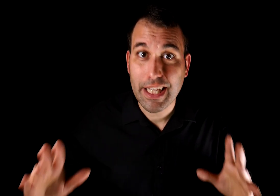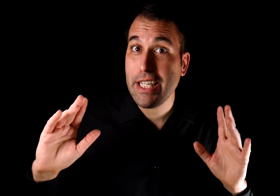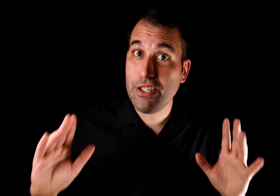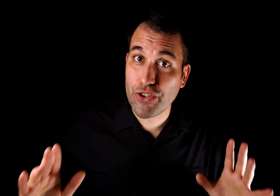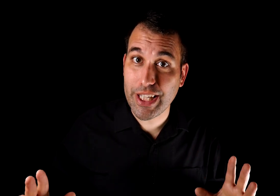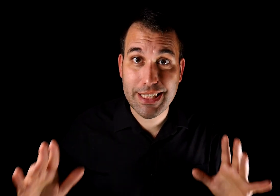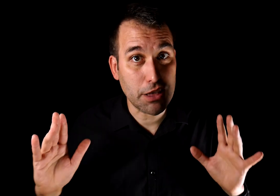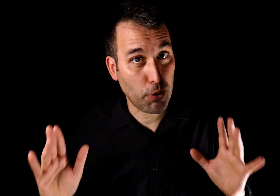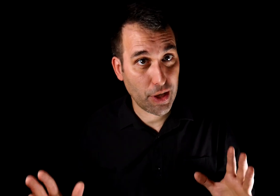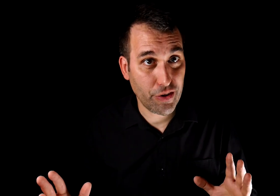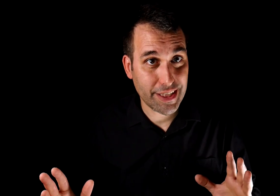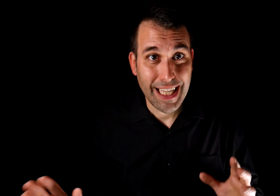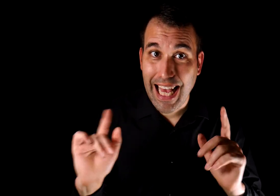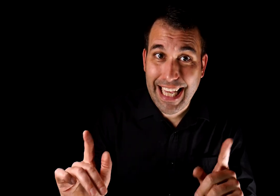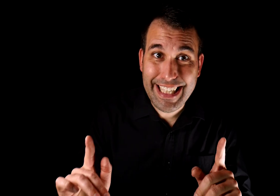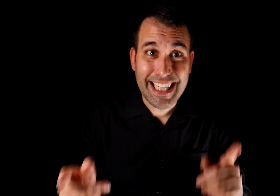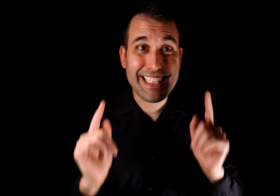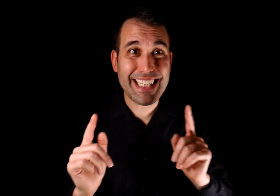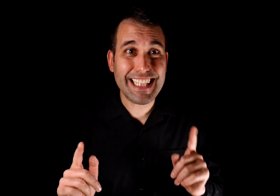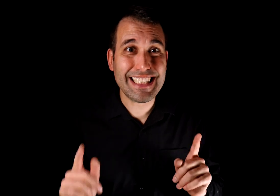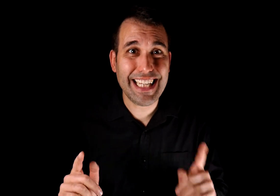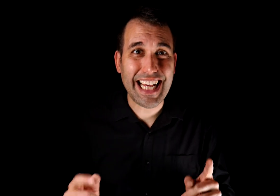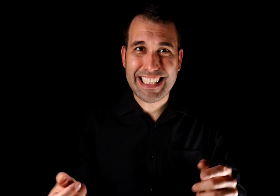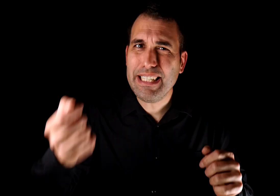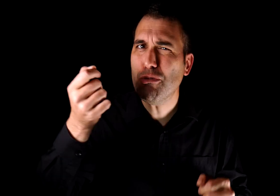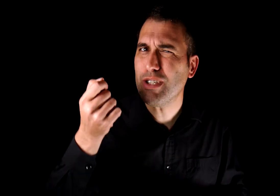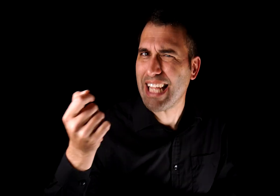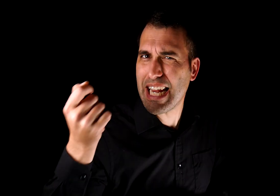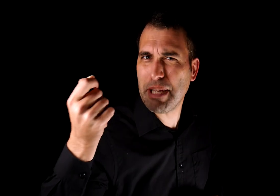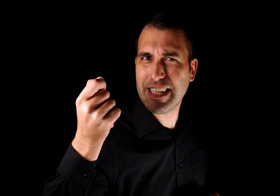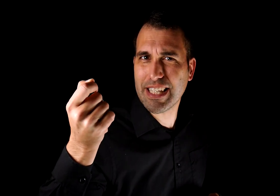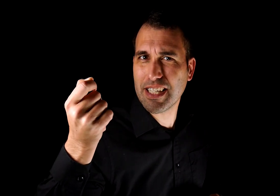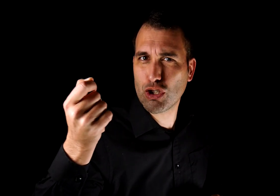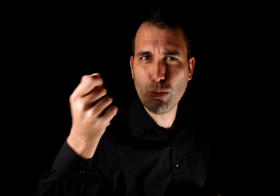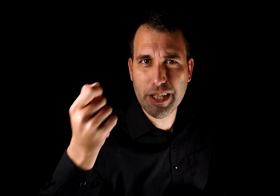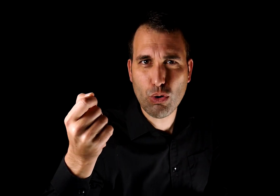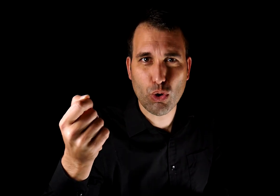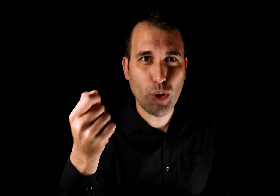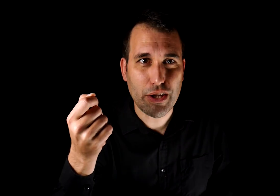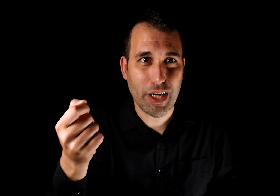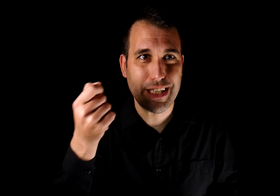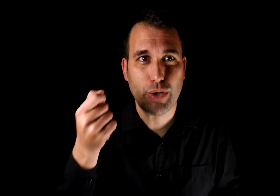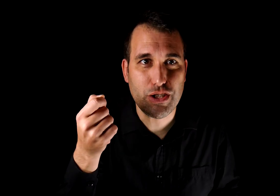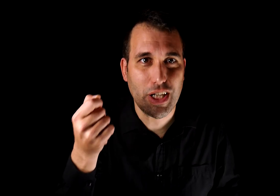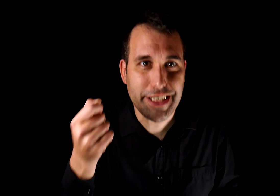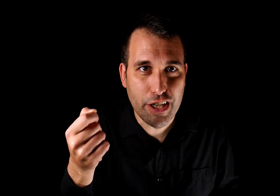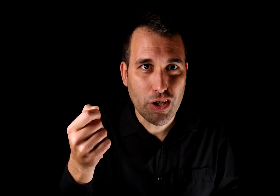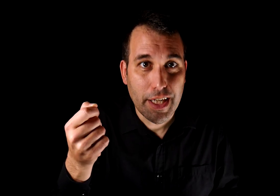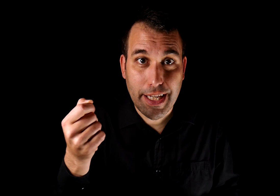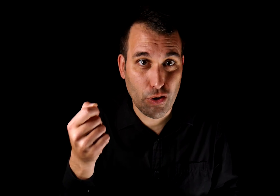y no cedáis a las provocaciones. Aquí se trata de señalar simultáneamente su virtud jugando el Jesucristo del chino, que no